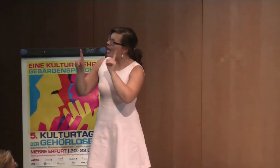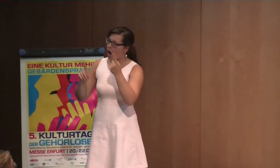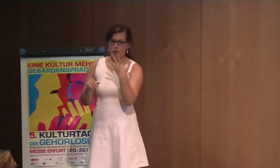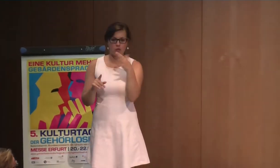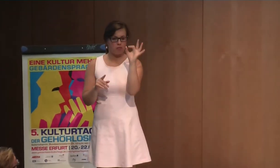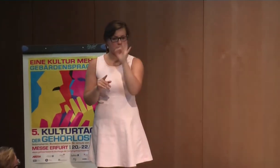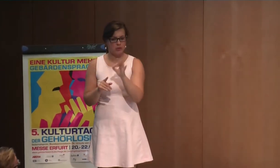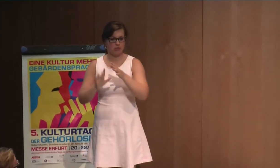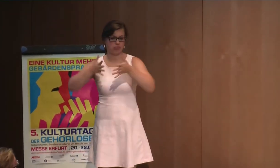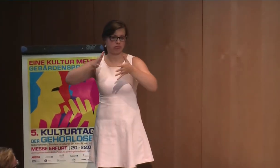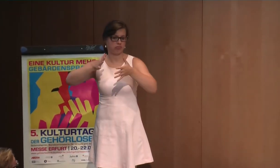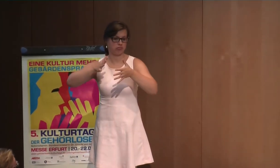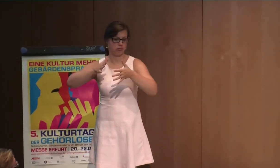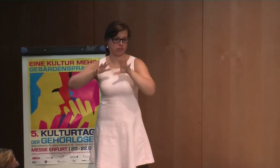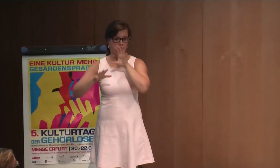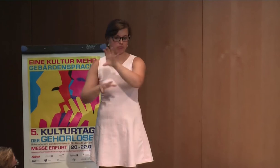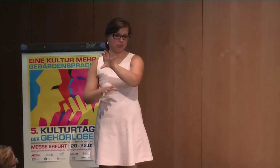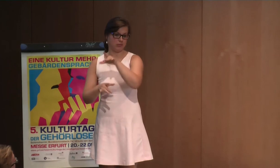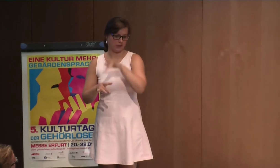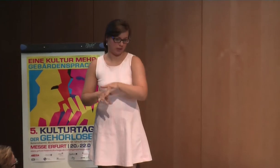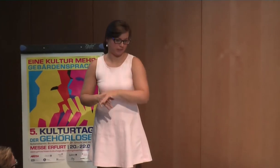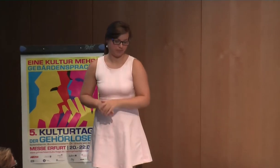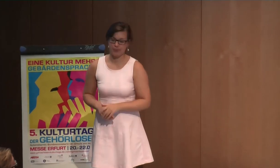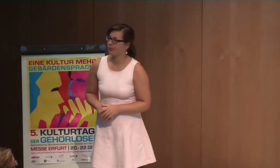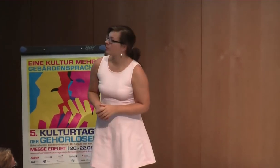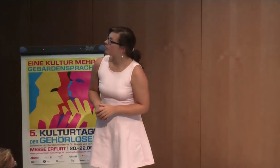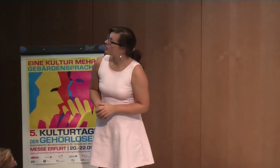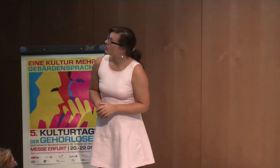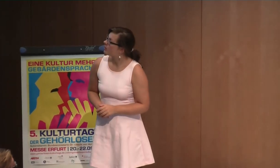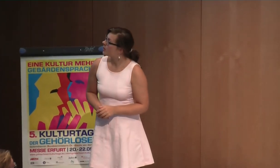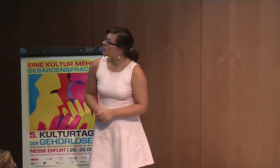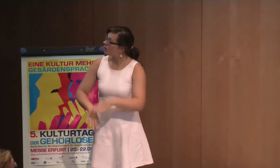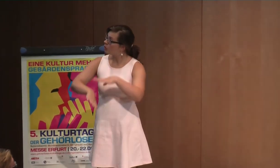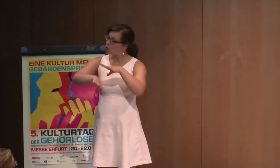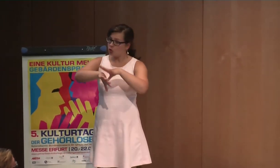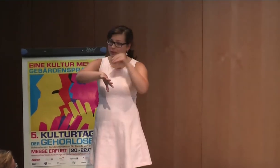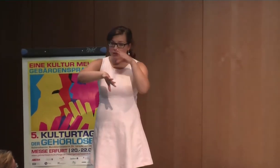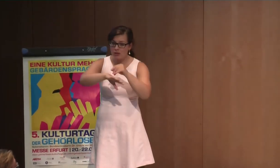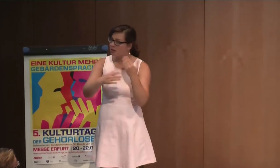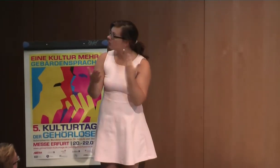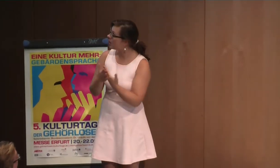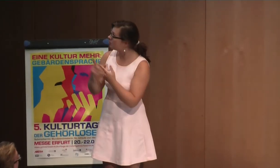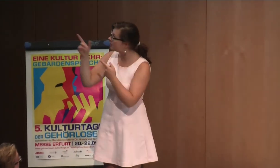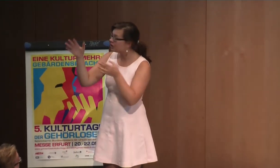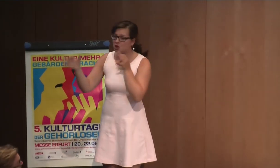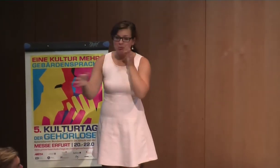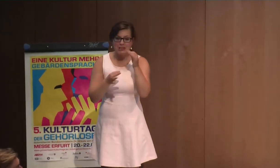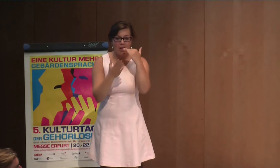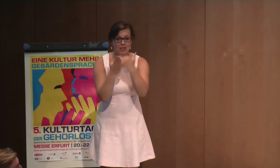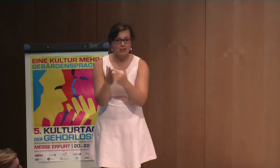kein Problem. Und fünf Prozent der Sendungen werden durch Gebärdensprache eben nochmal übersetzt und gehört. In Schweden ist es